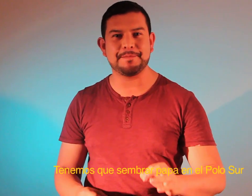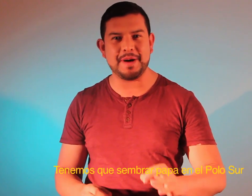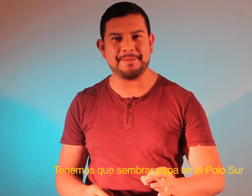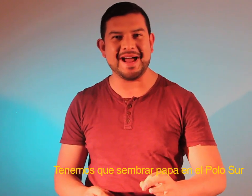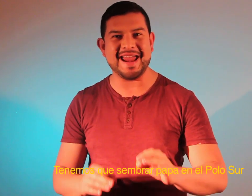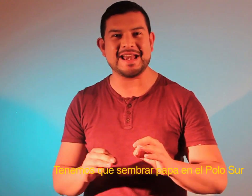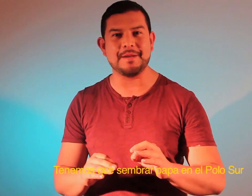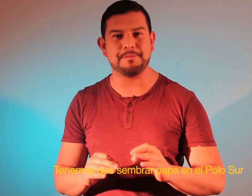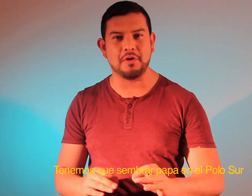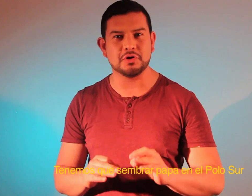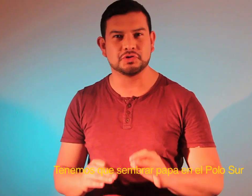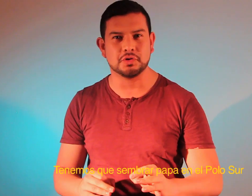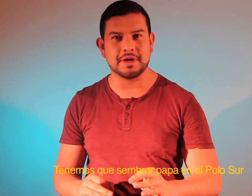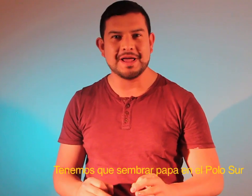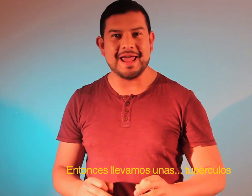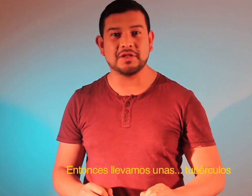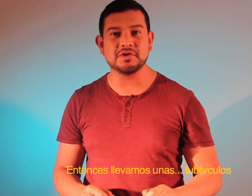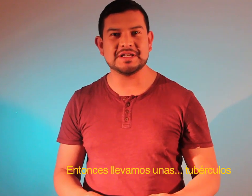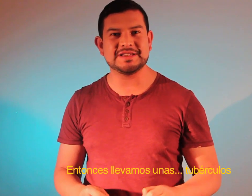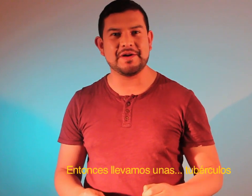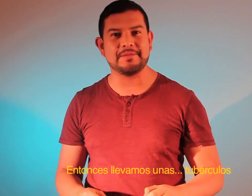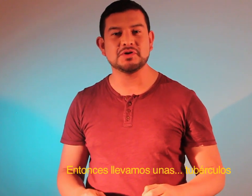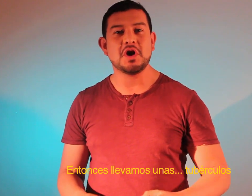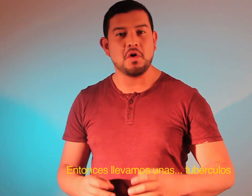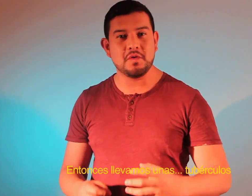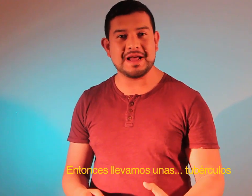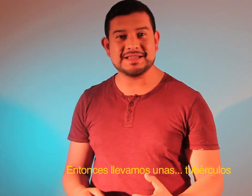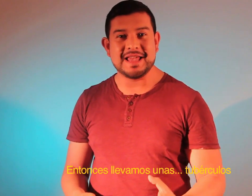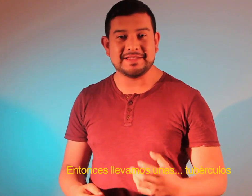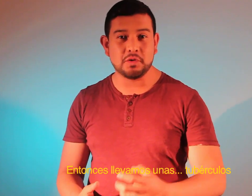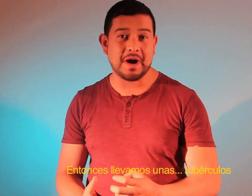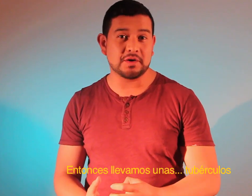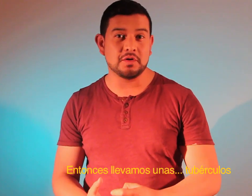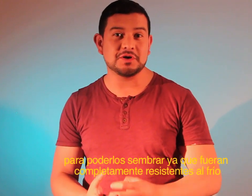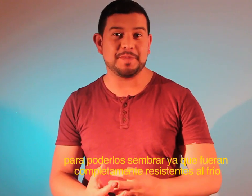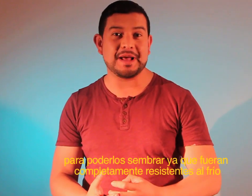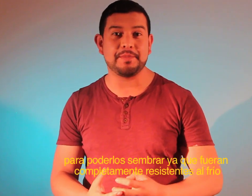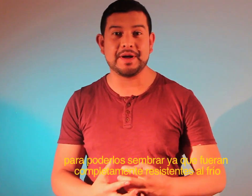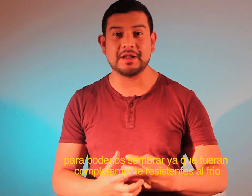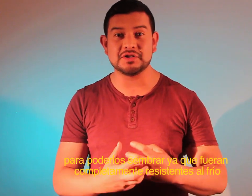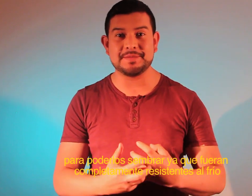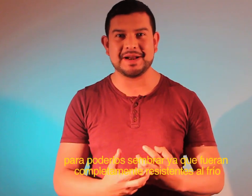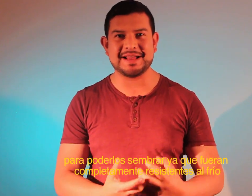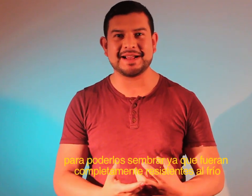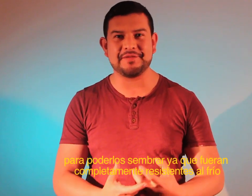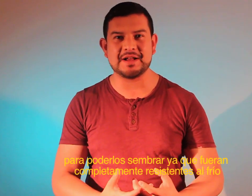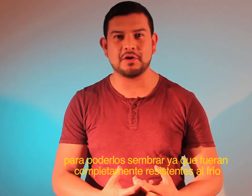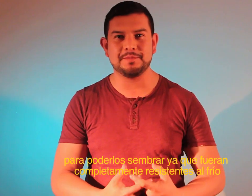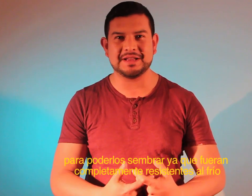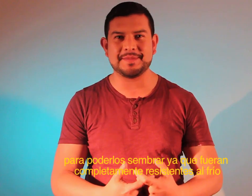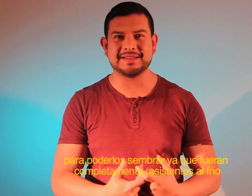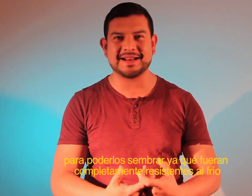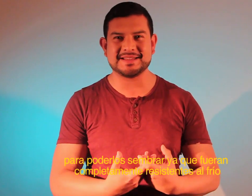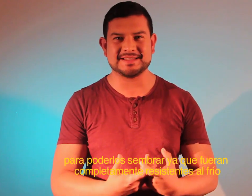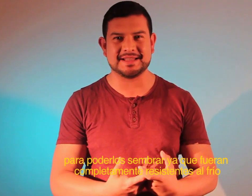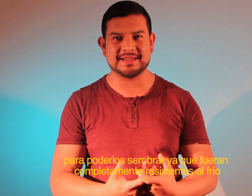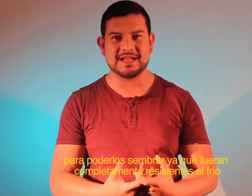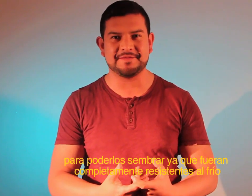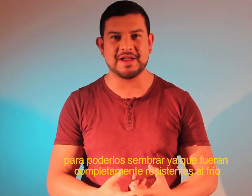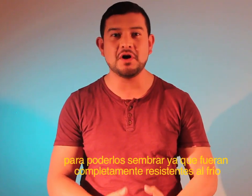papa en el polo sur. Entonces llevamos unas tubérculos para poderlos sembrar, ya que fueran completamente resistentes al frío